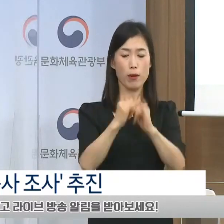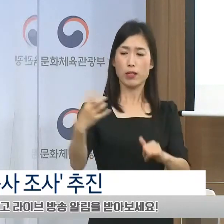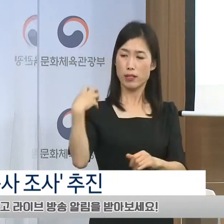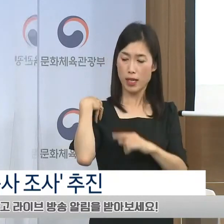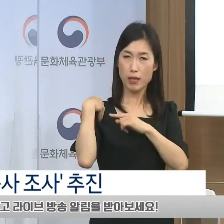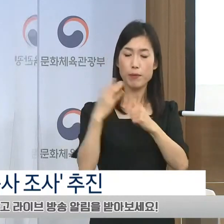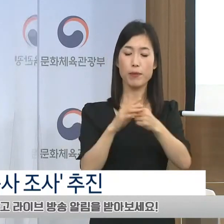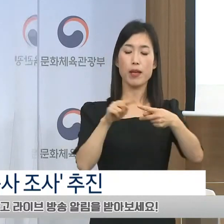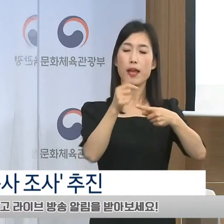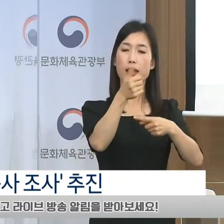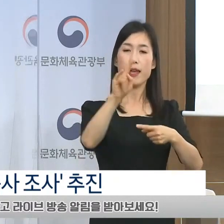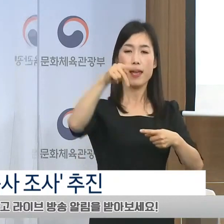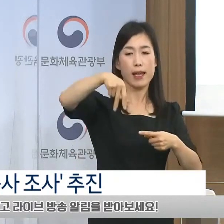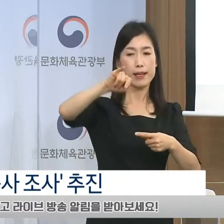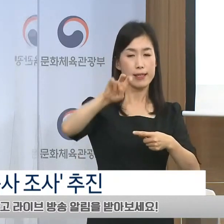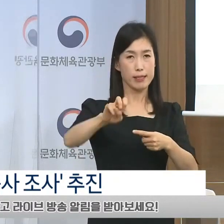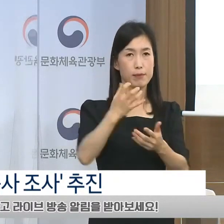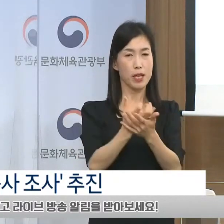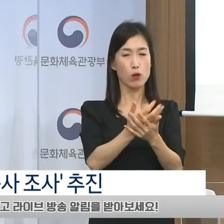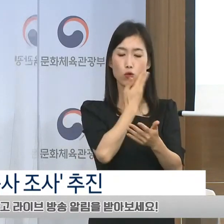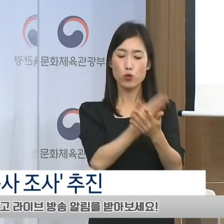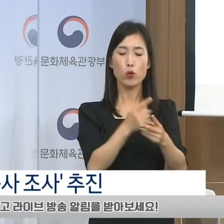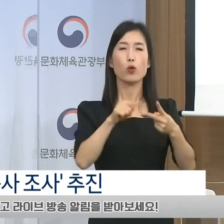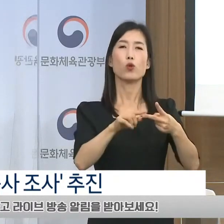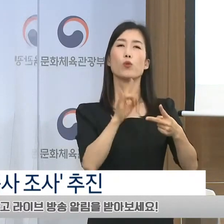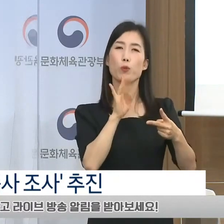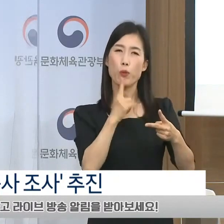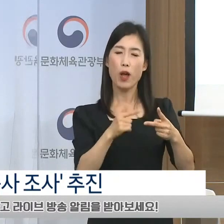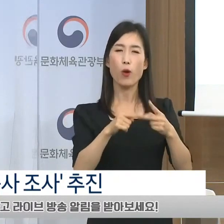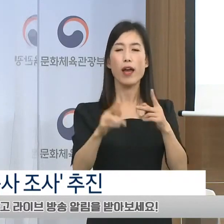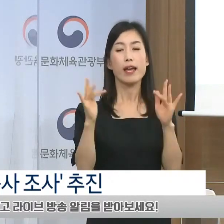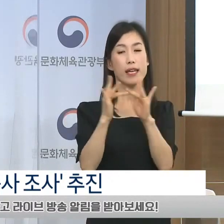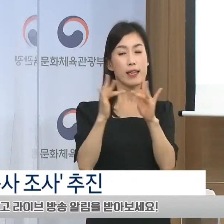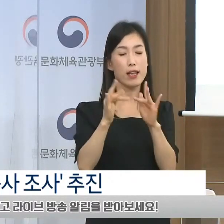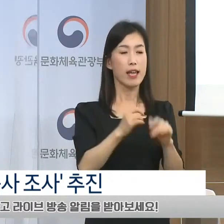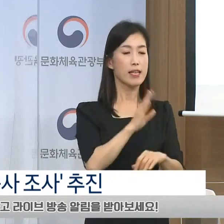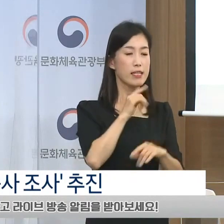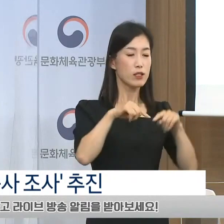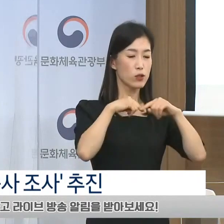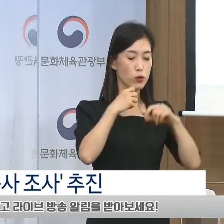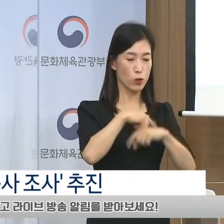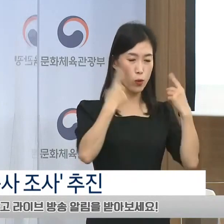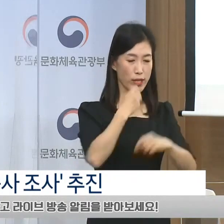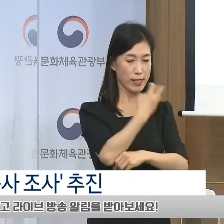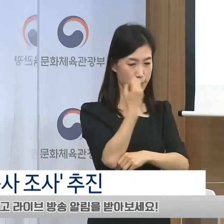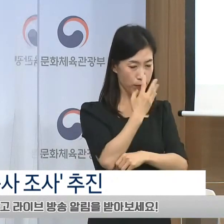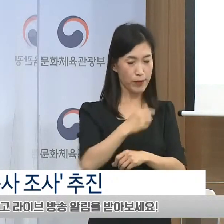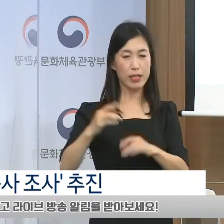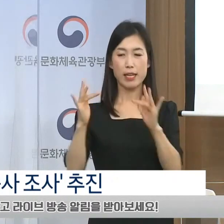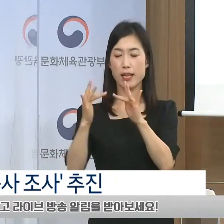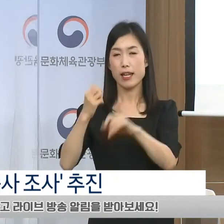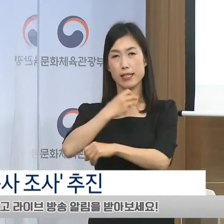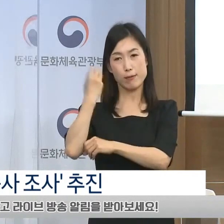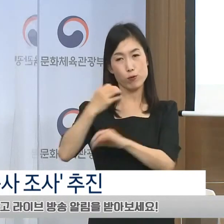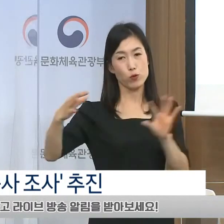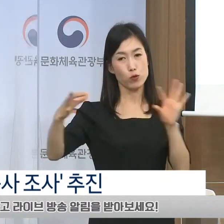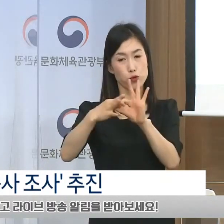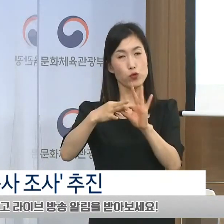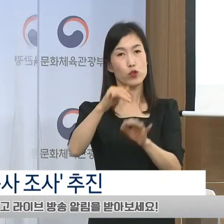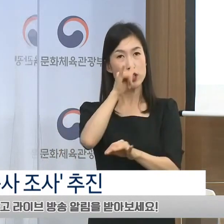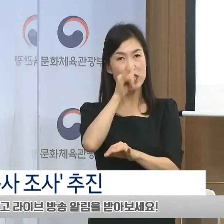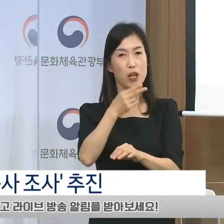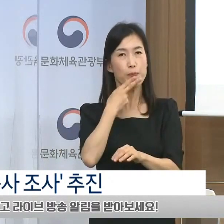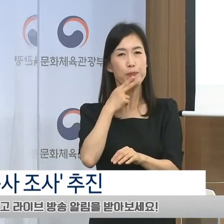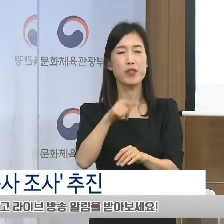외에도 포털 제휴 여부, 정상 발행 여부, 인력 현황, 법령 준수 여부 등의 복수 지표를